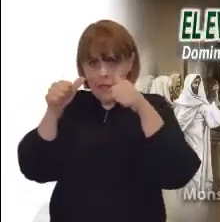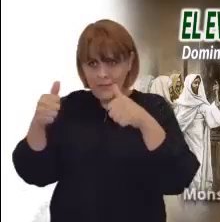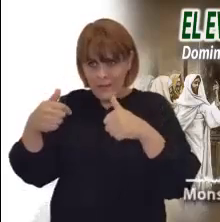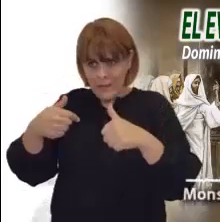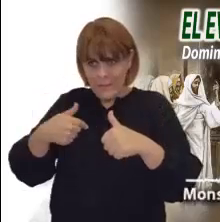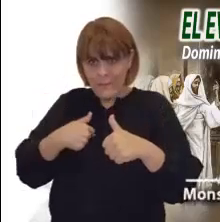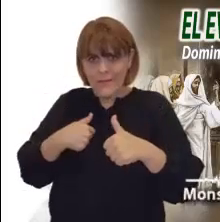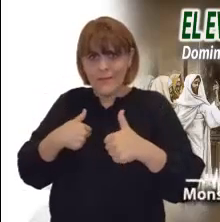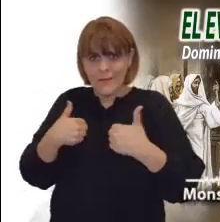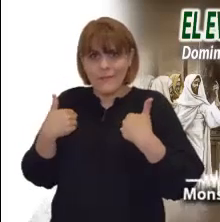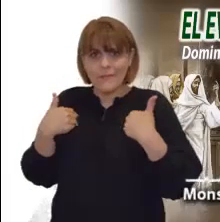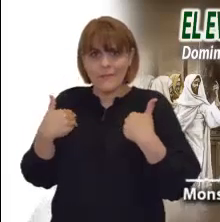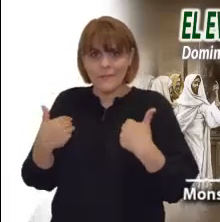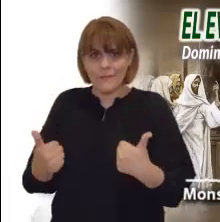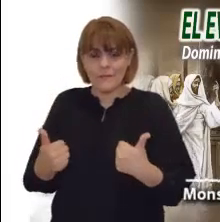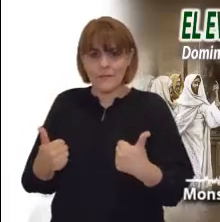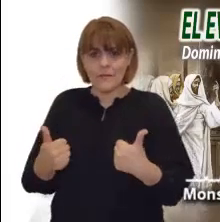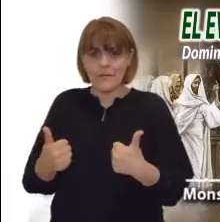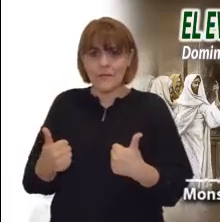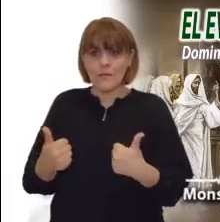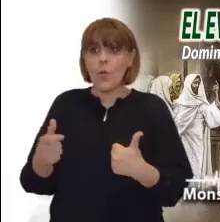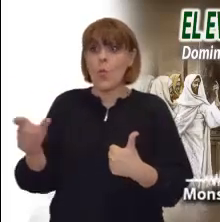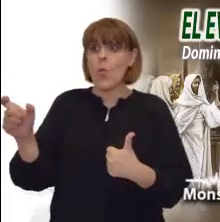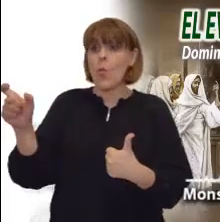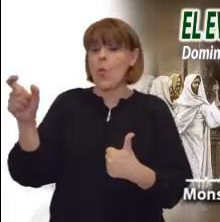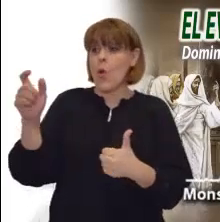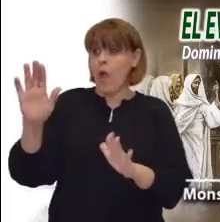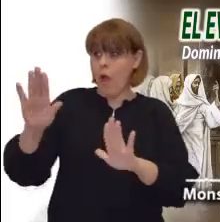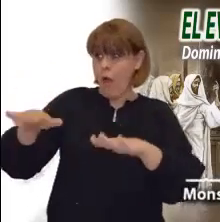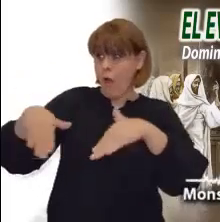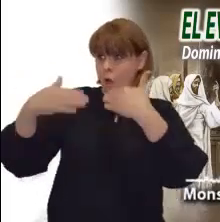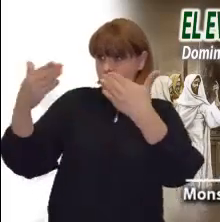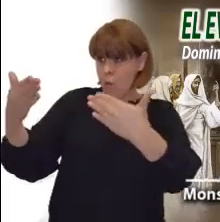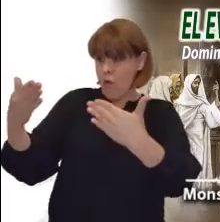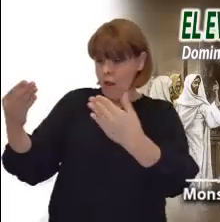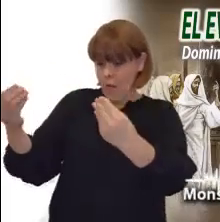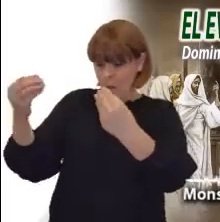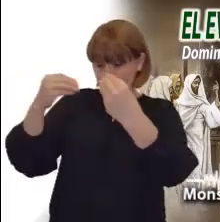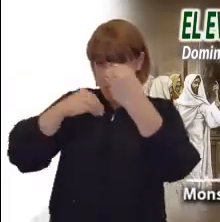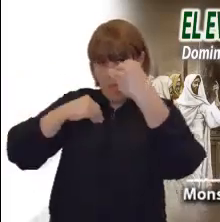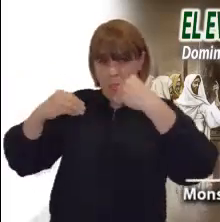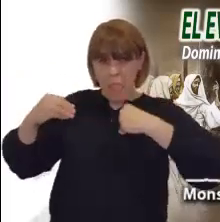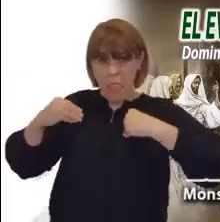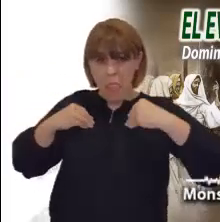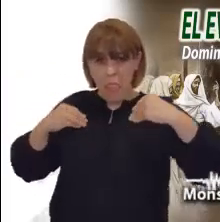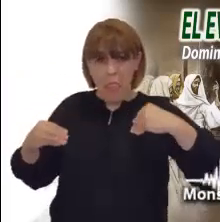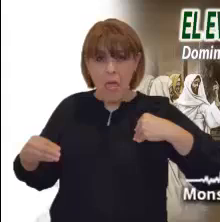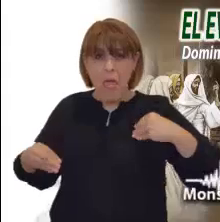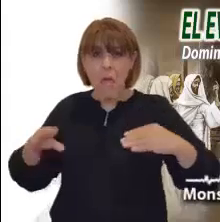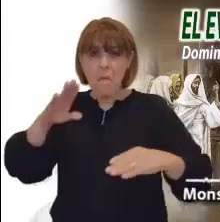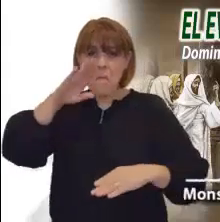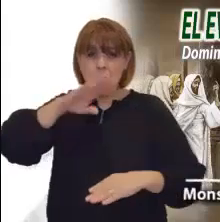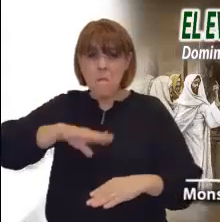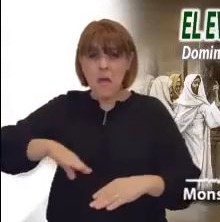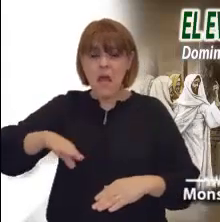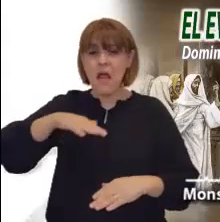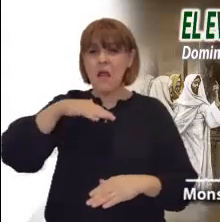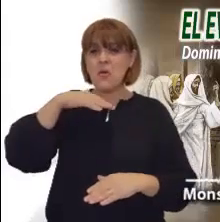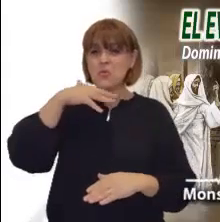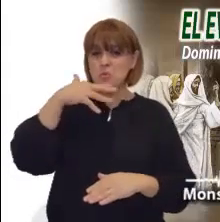Todas estas maldades salen de dentro y manchan al hombre. Palabra del Señor.